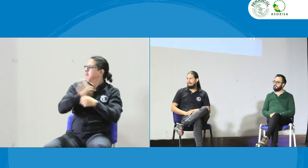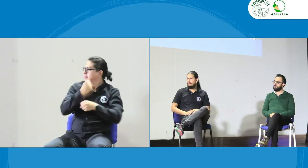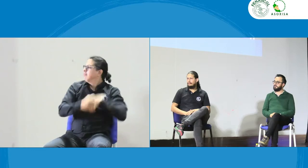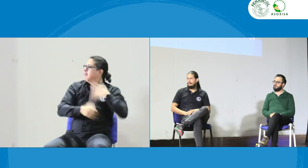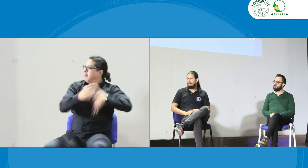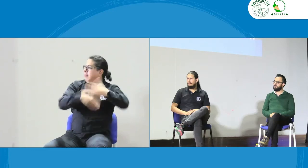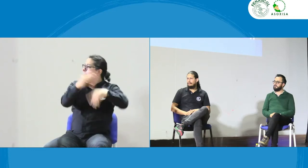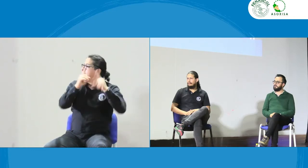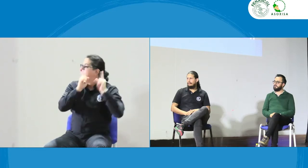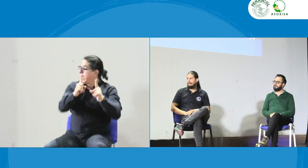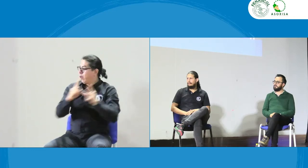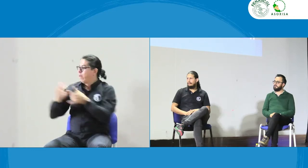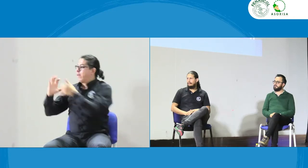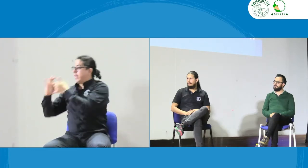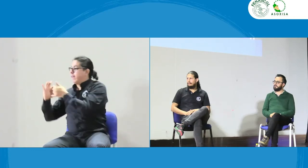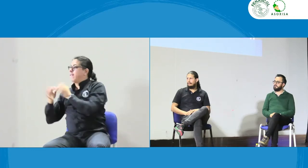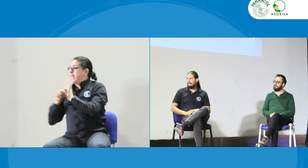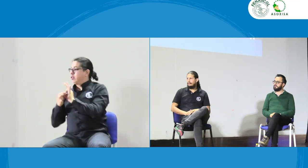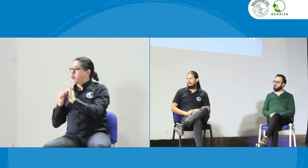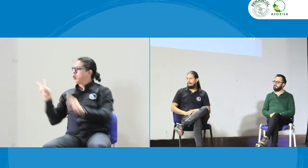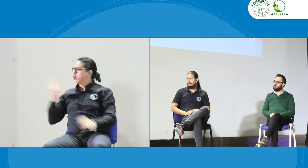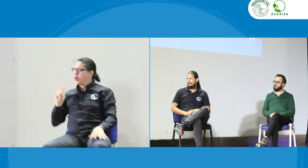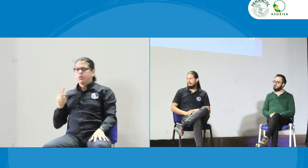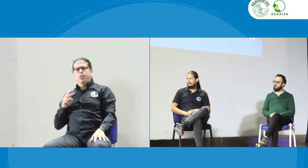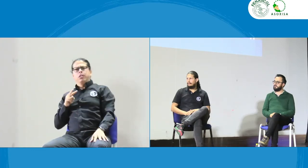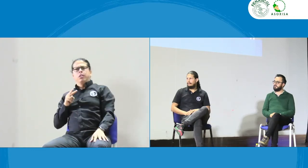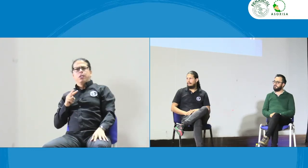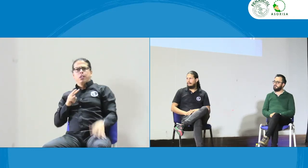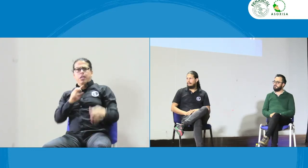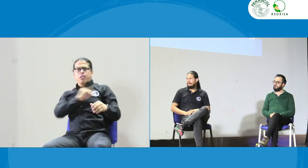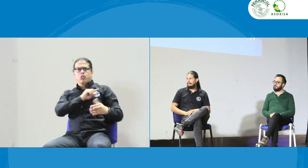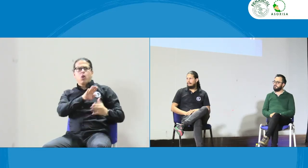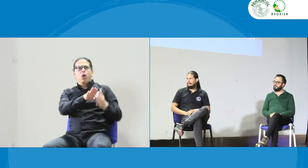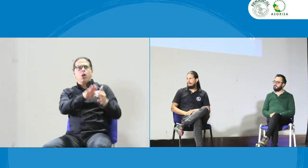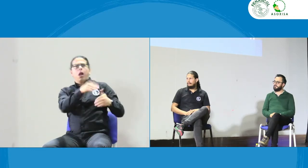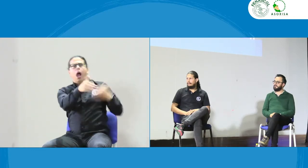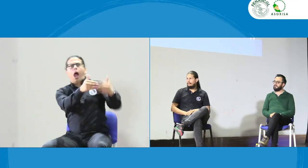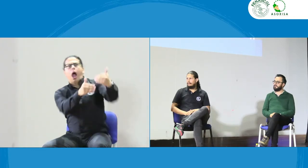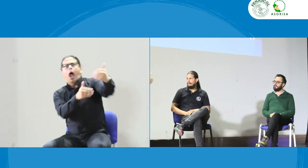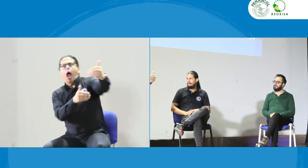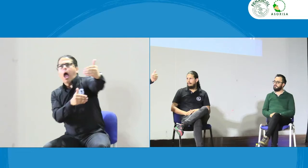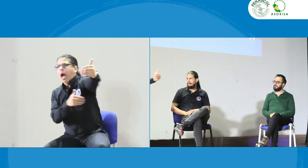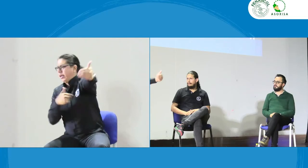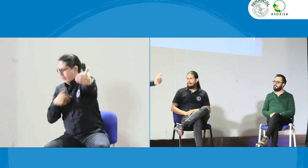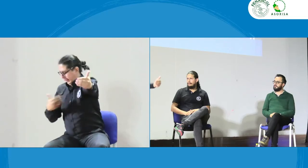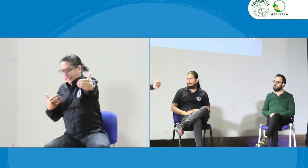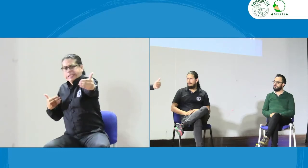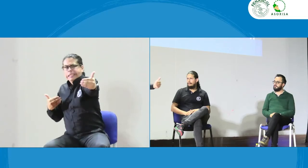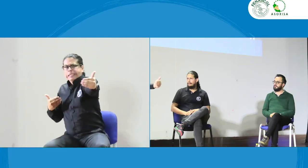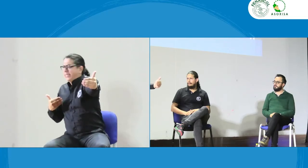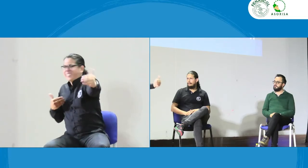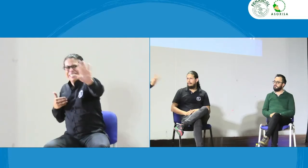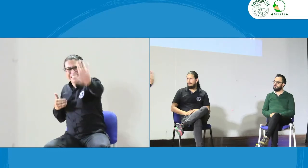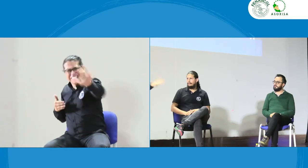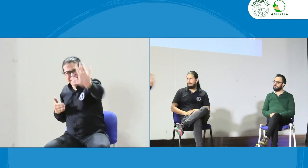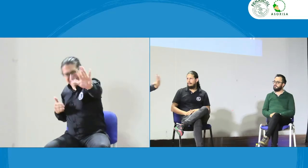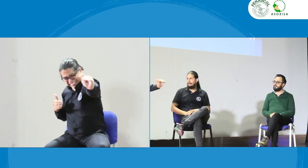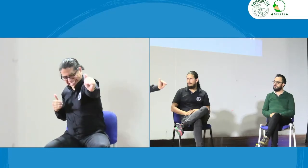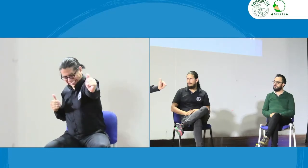obviamente una ganancia es un trabajo que se tiene que hacer mancomunadamente y el INSOR de